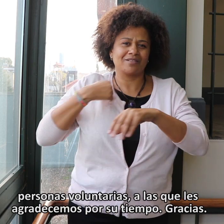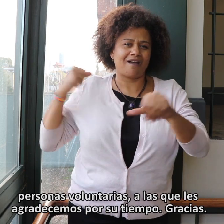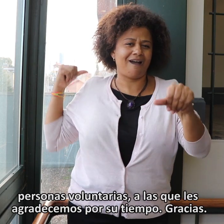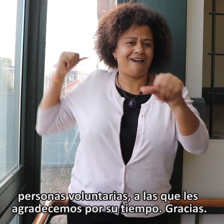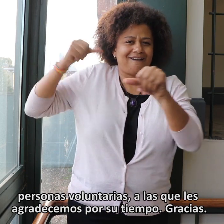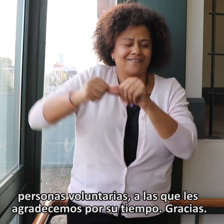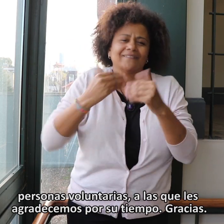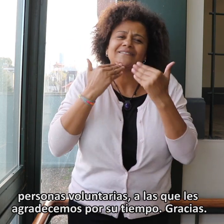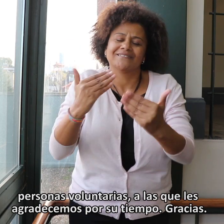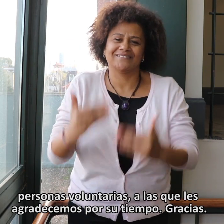Gracias.